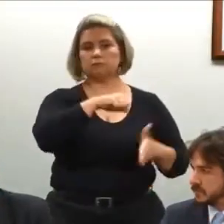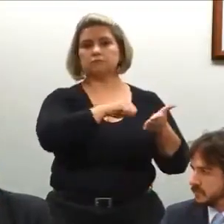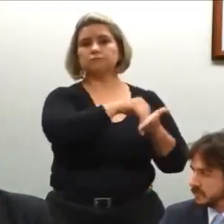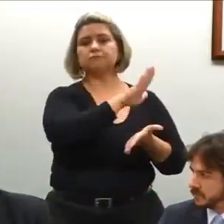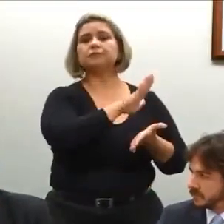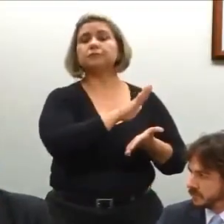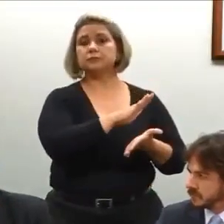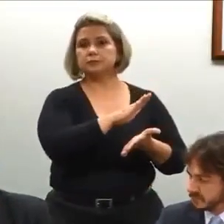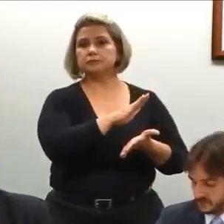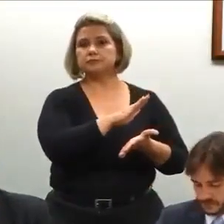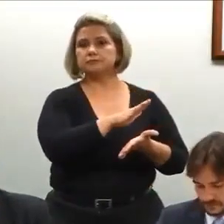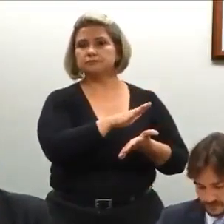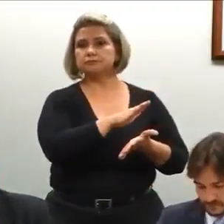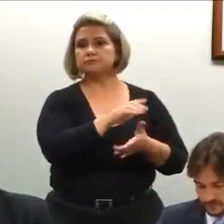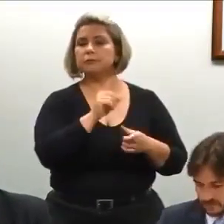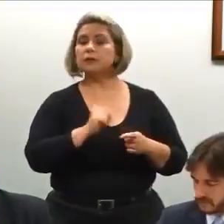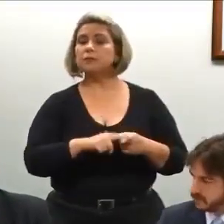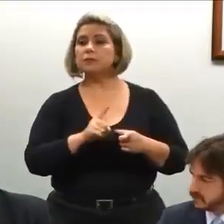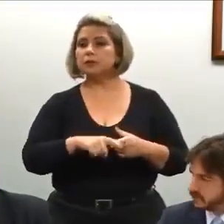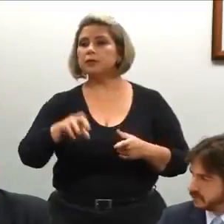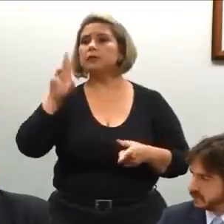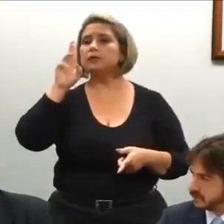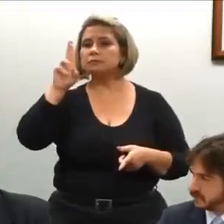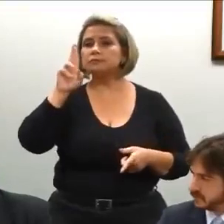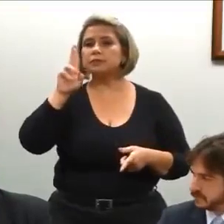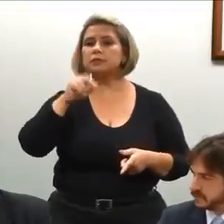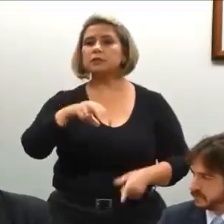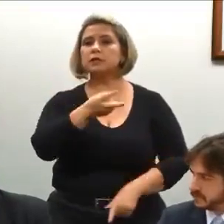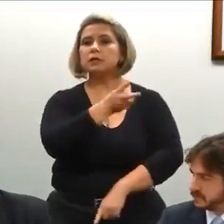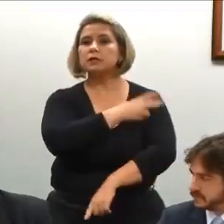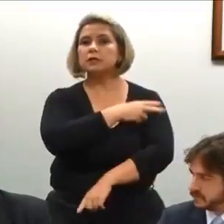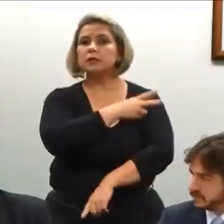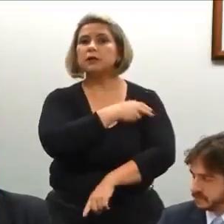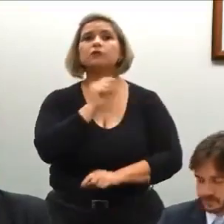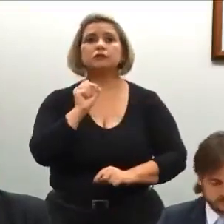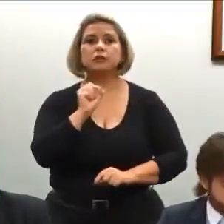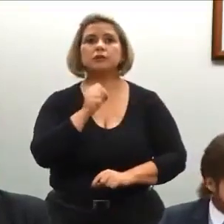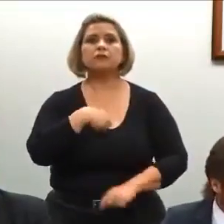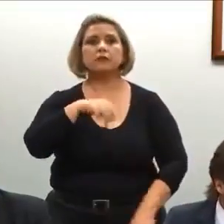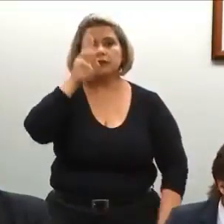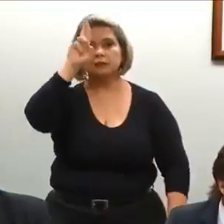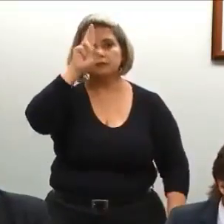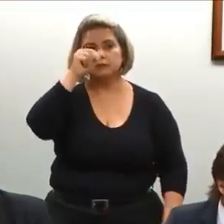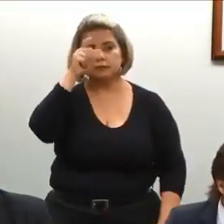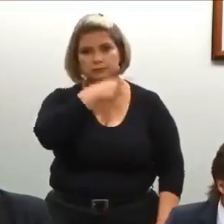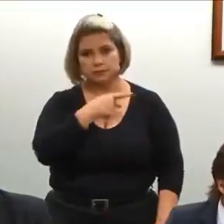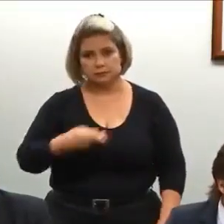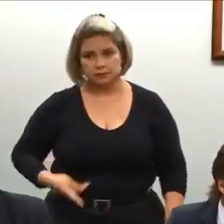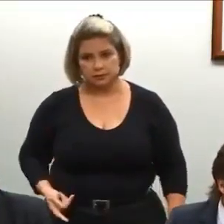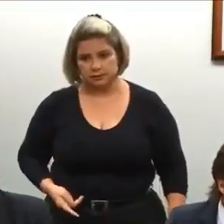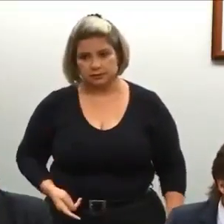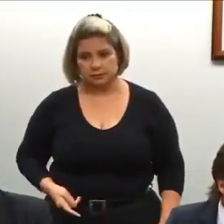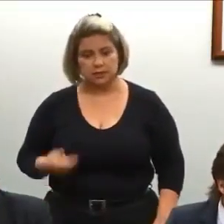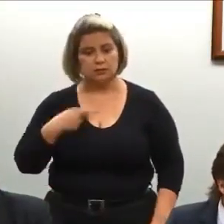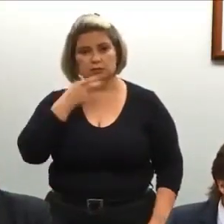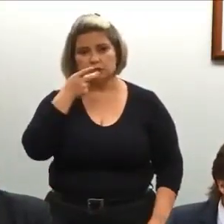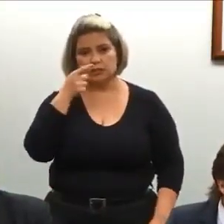se ele, que é o chefe do Estado, achar que a minha colaboração não está sendo adequada.